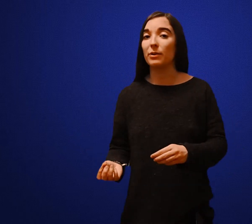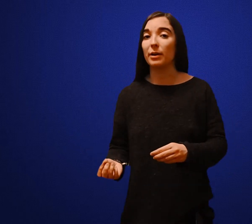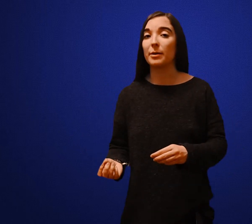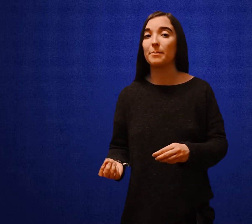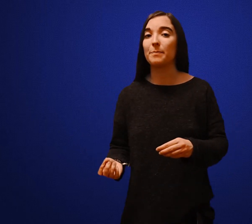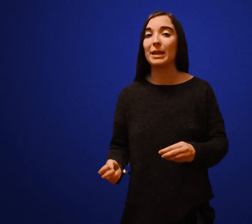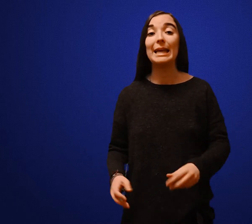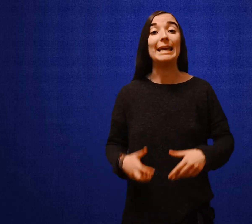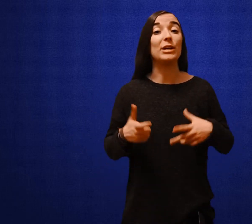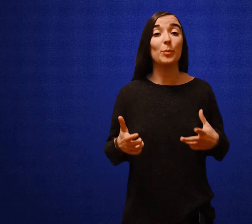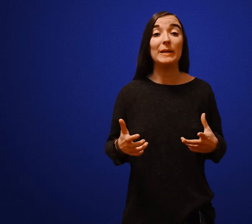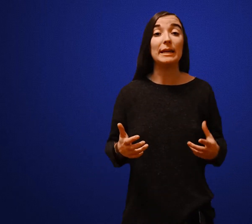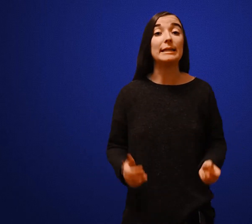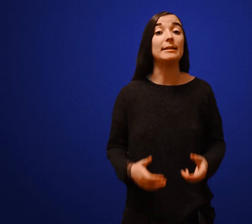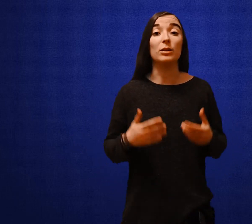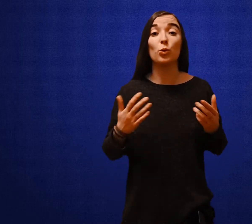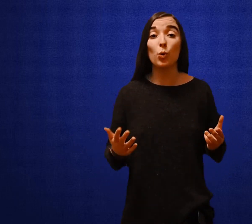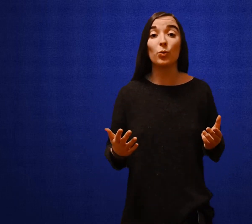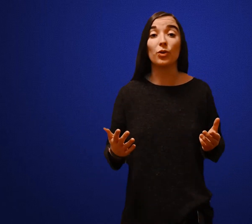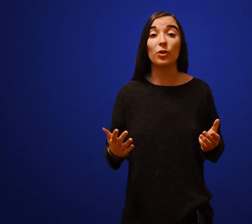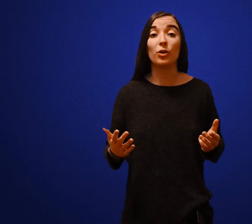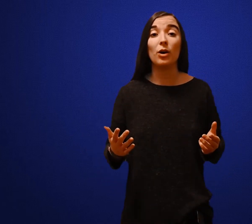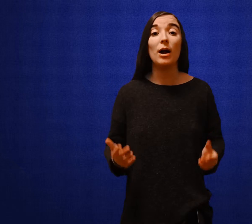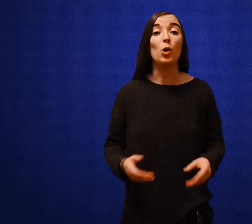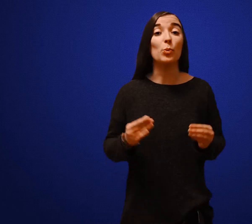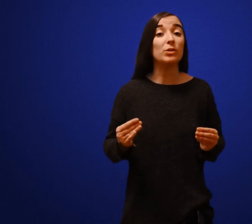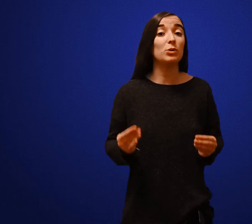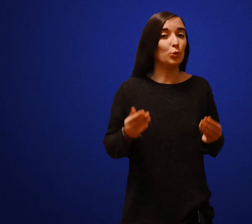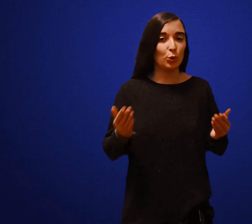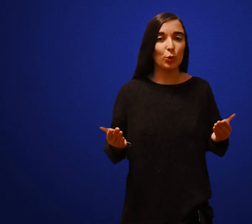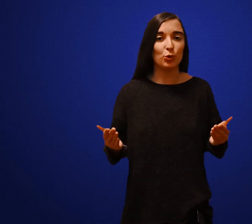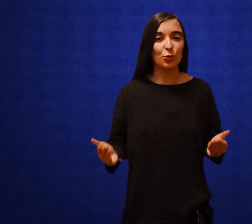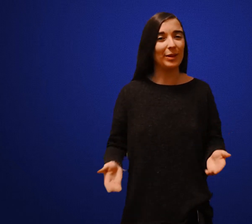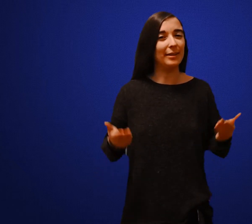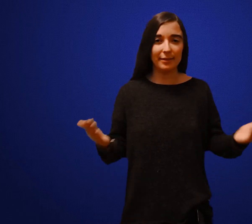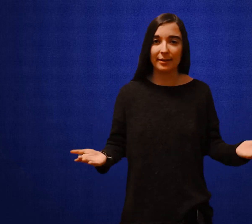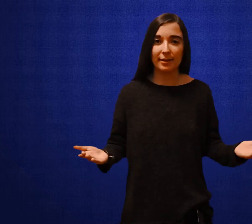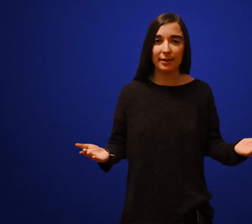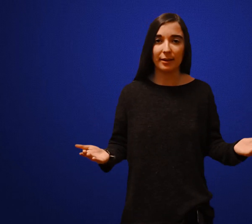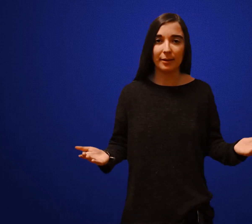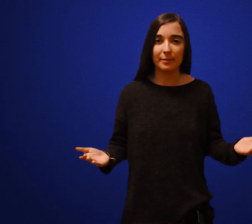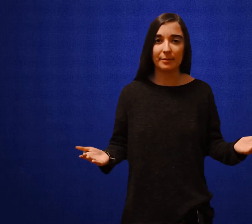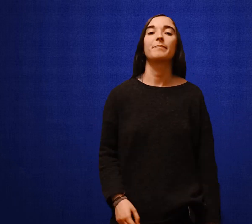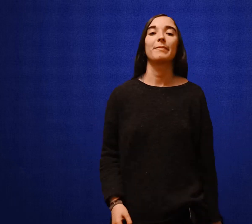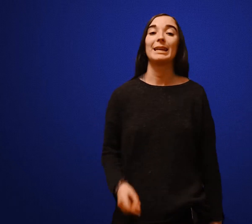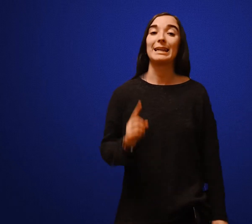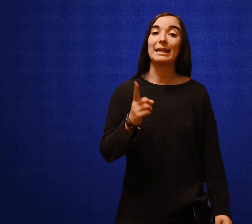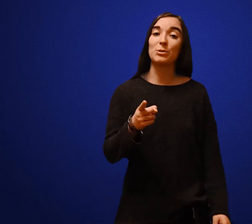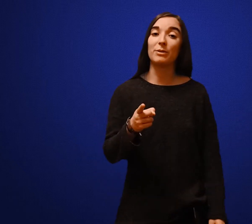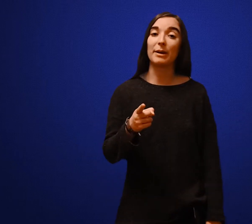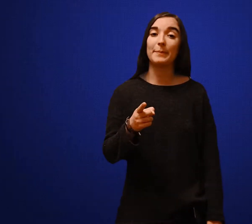fer Et comme elle y est restée trop longtemps, le processus de corrosion était accéléré Résultat